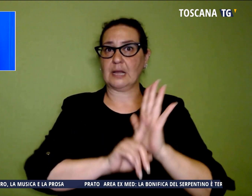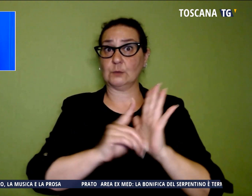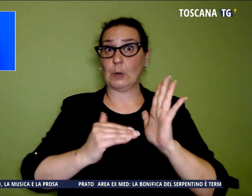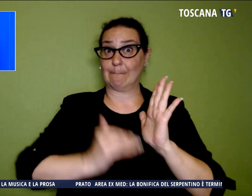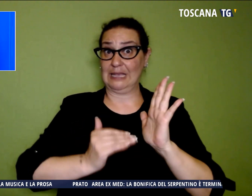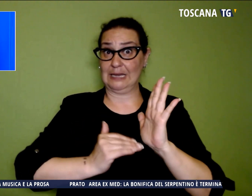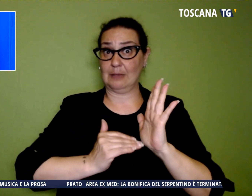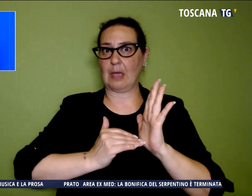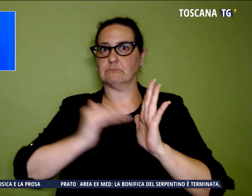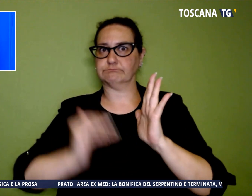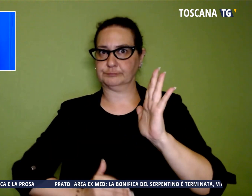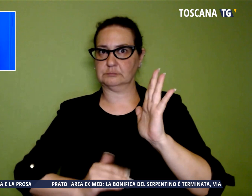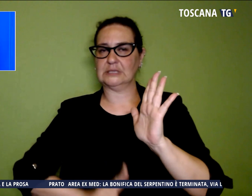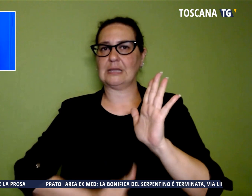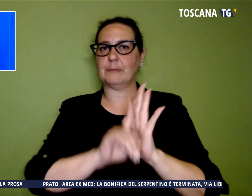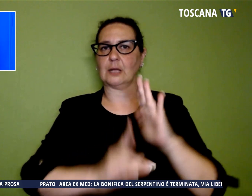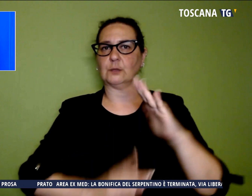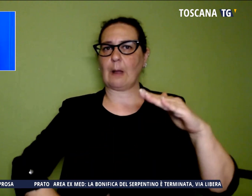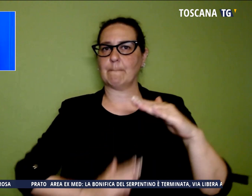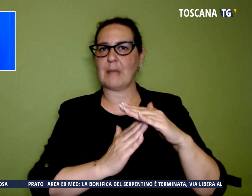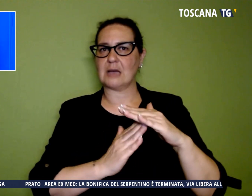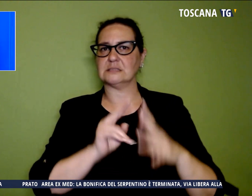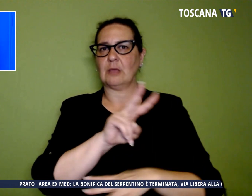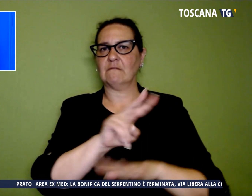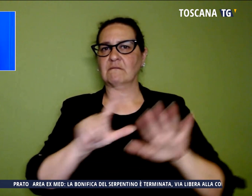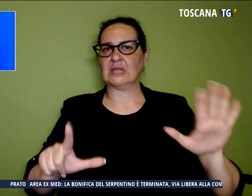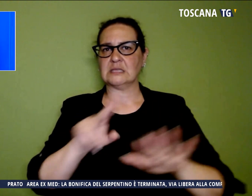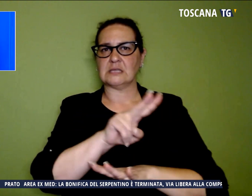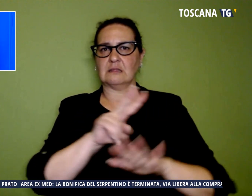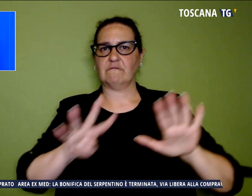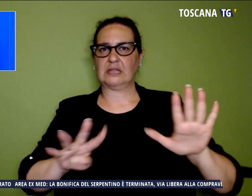massime intorno ai 27-29 gradi.